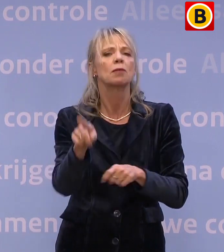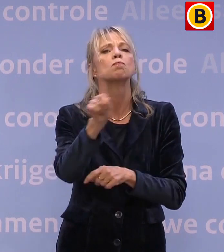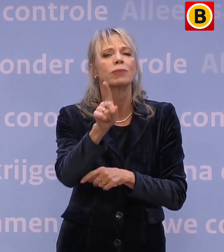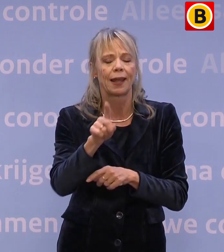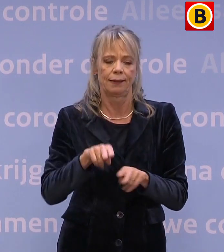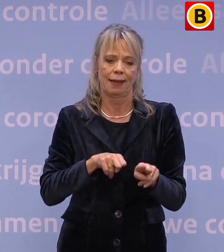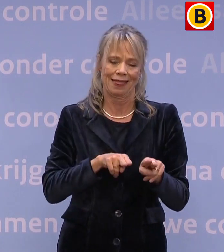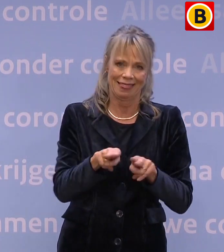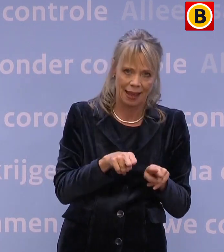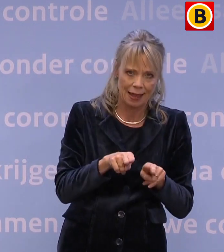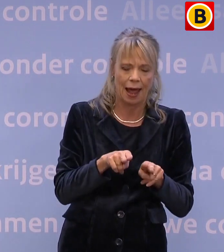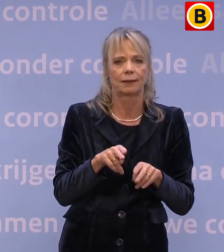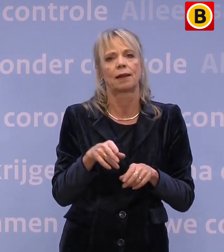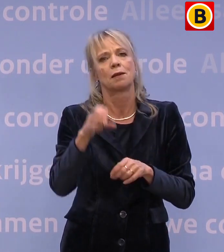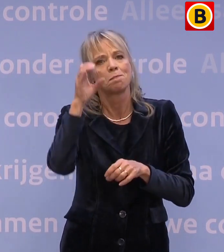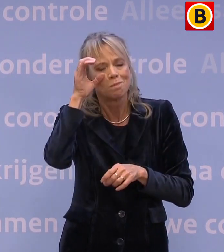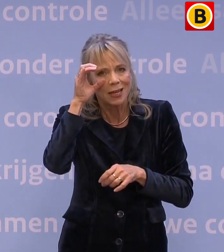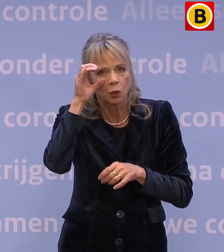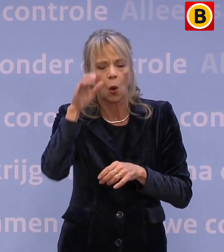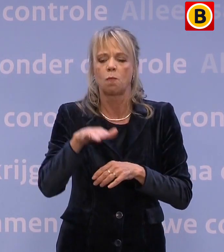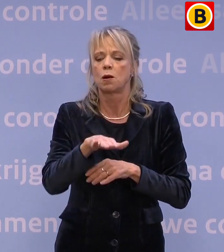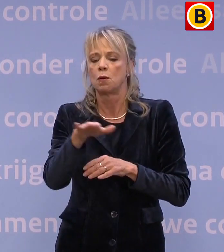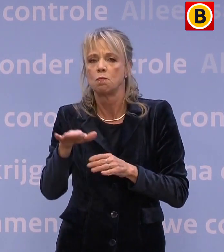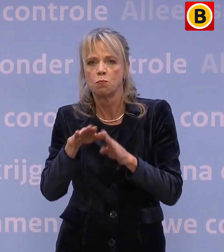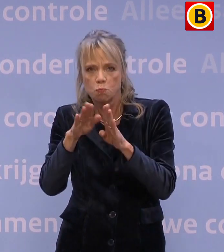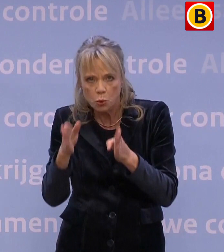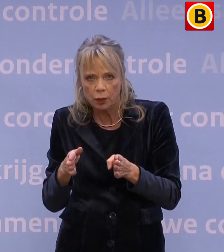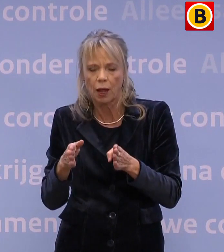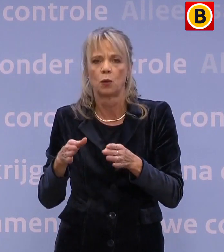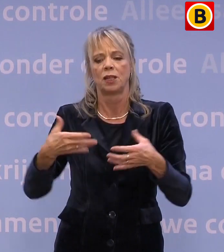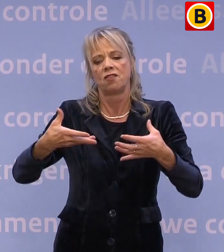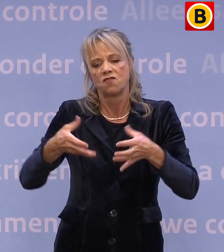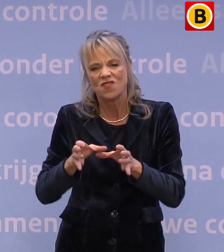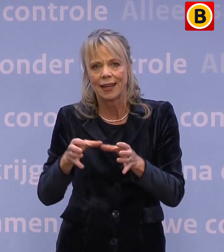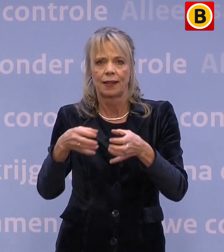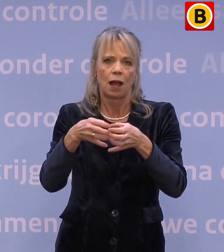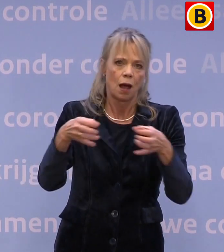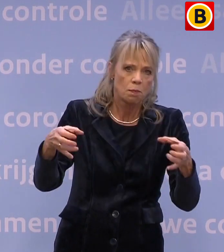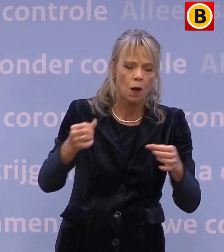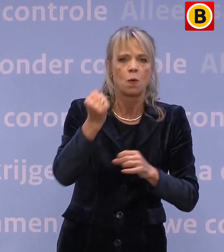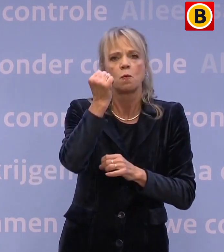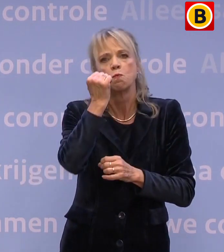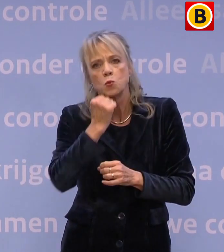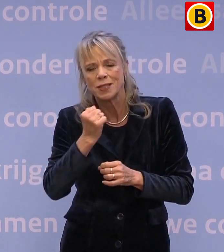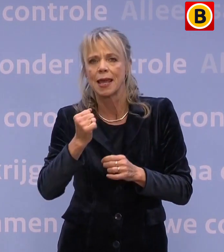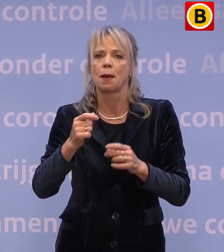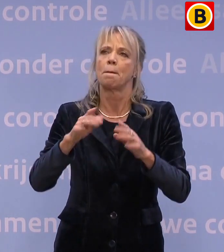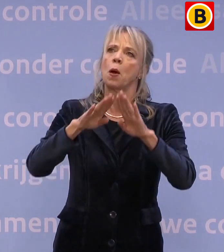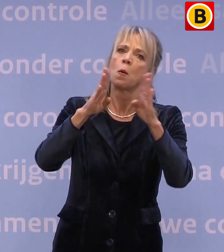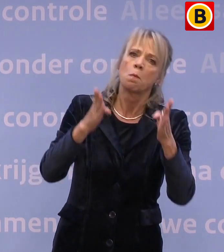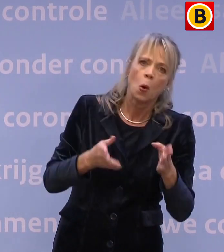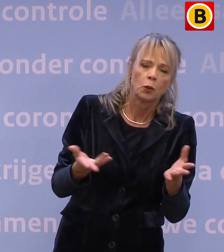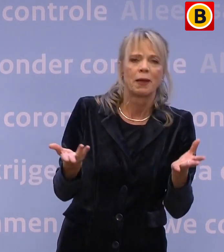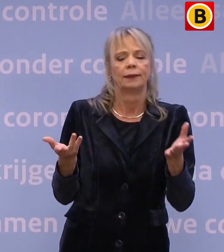theaters en bioscopen, voor de buurthuizen en verenigingsgebouwen, voor musea en monumenten, voor dierentuinen